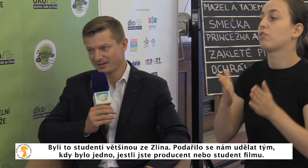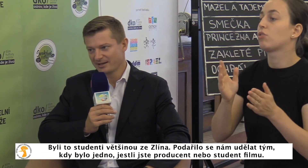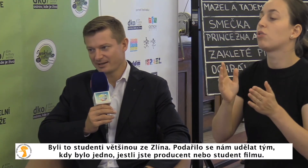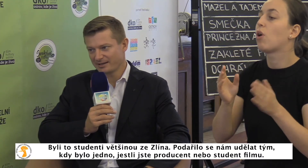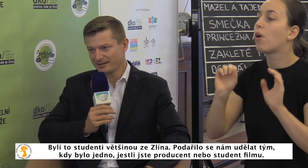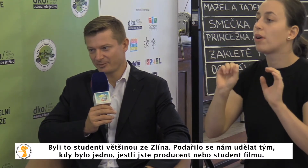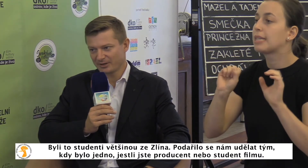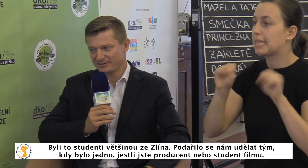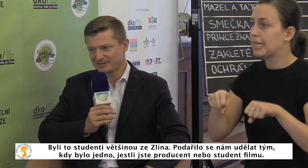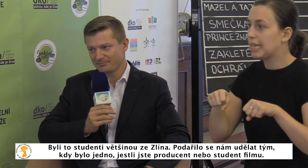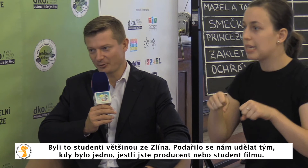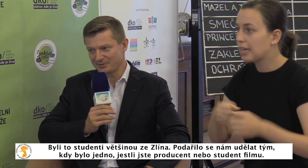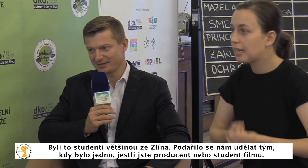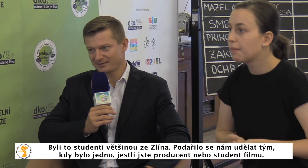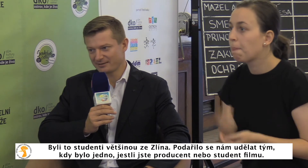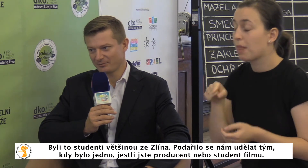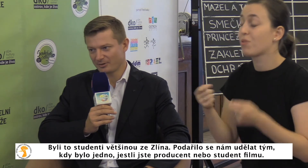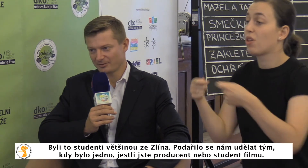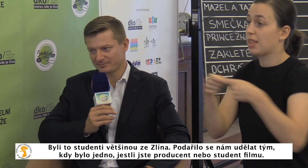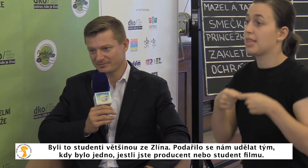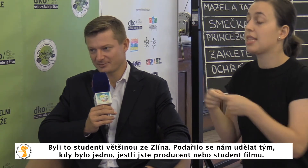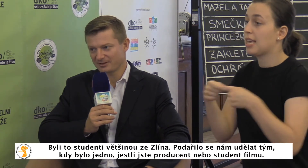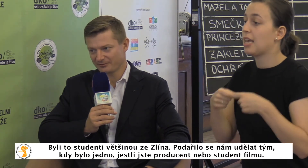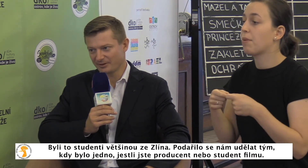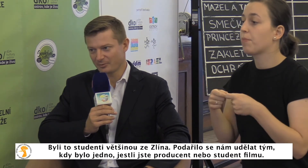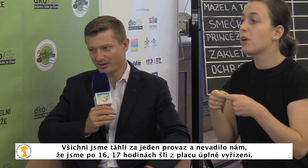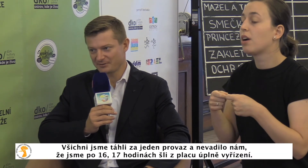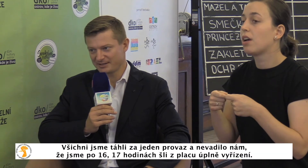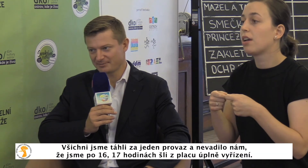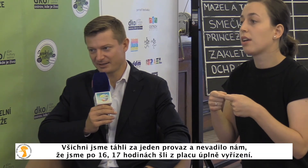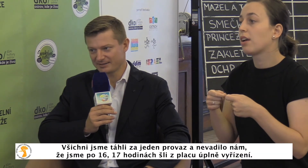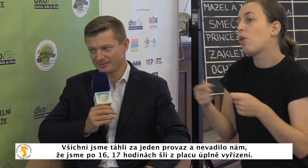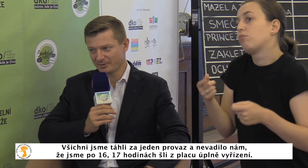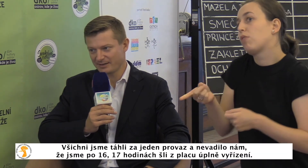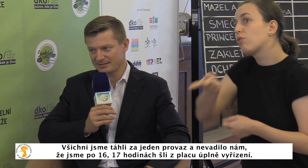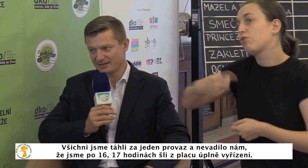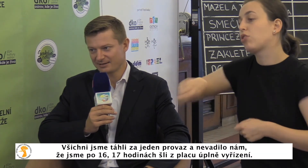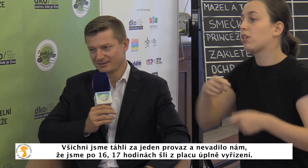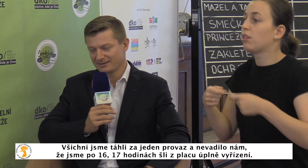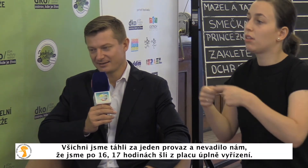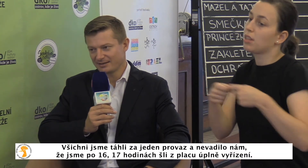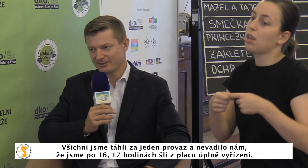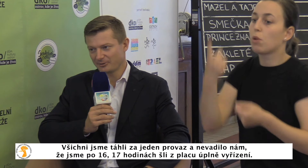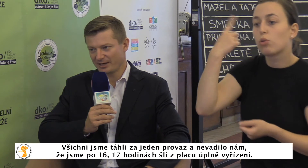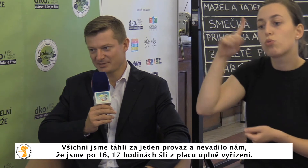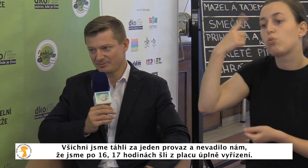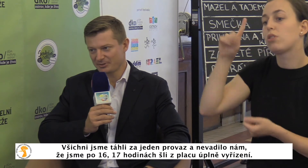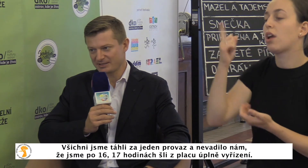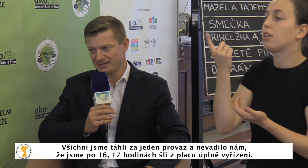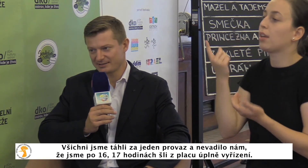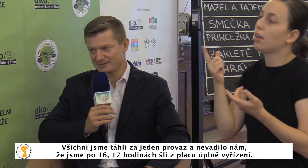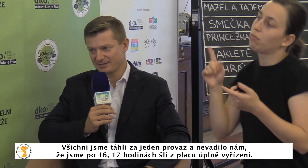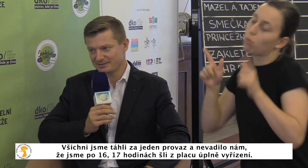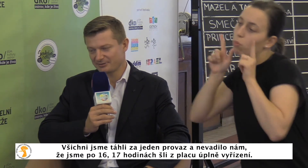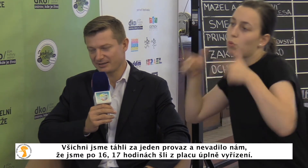tým, kdy bylo jedno, jestli jste producent nebo student filmu, ale všichni jsme tahli za jeden pro vás a nevadilo nám, že jsme po